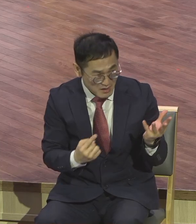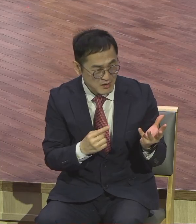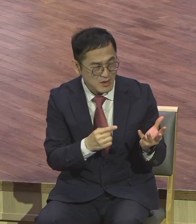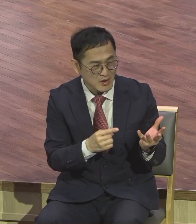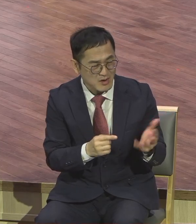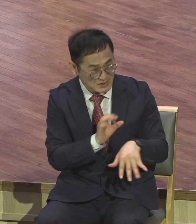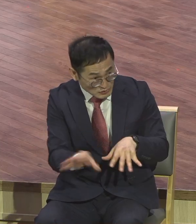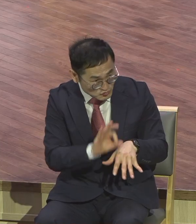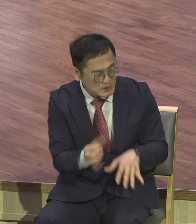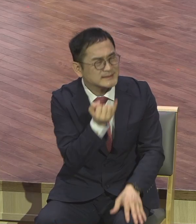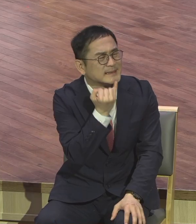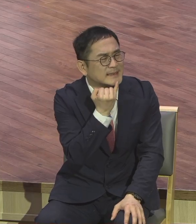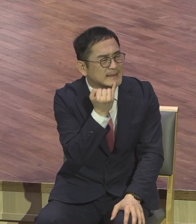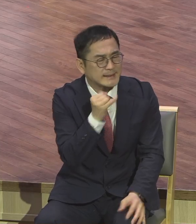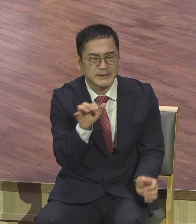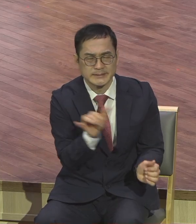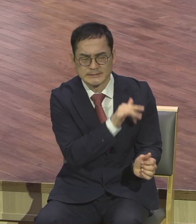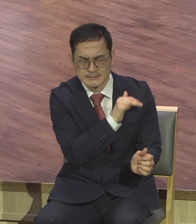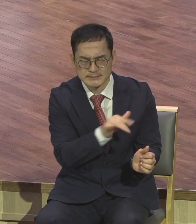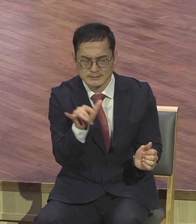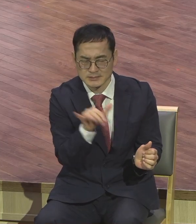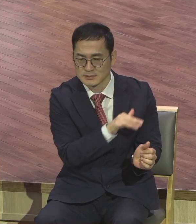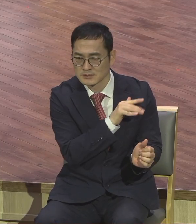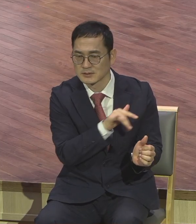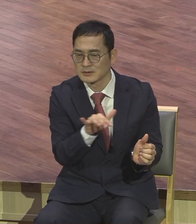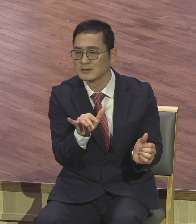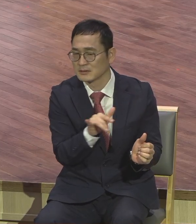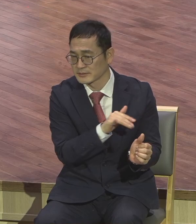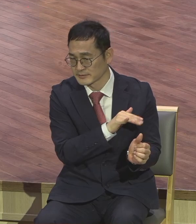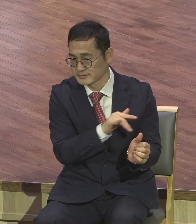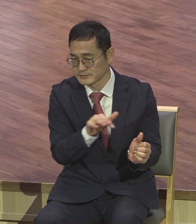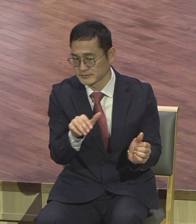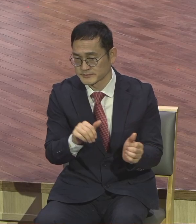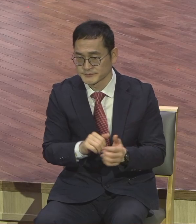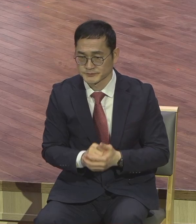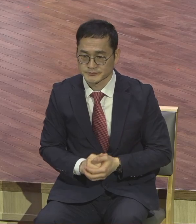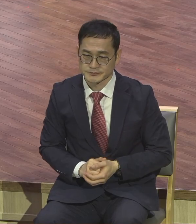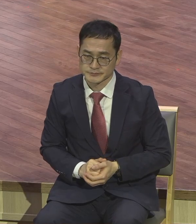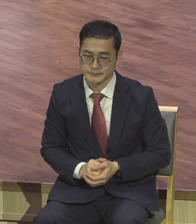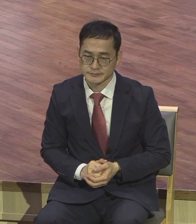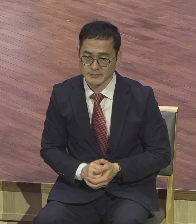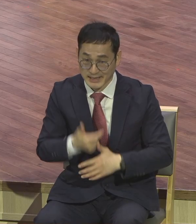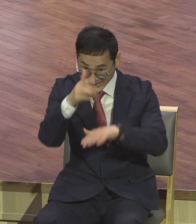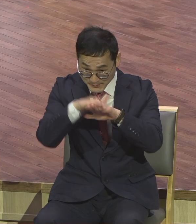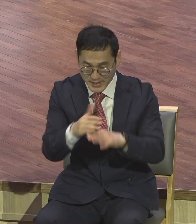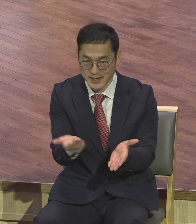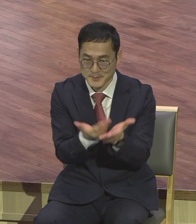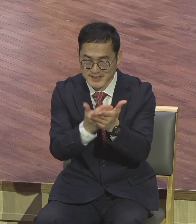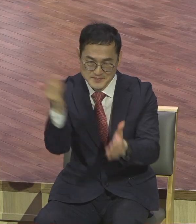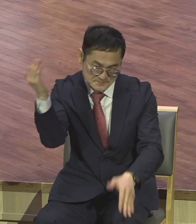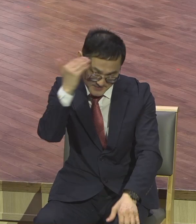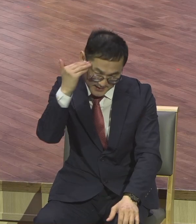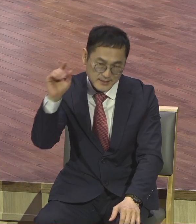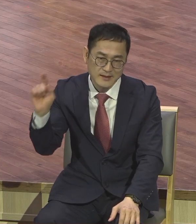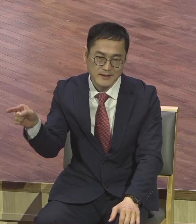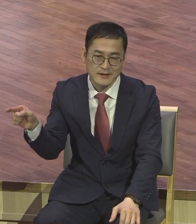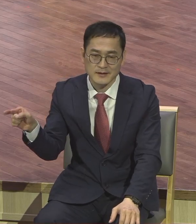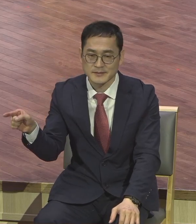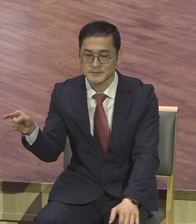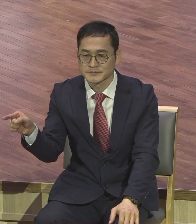교회의 영적 성장을 방해하는 결정적인 속삭임이에요. 여러분 개인의 응답을 받고 영적으로